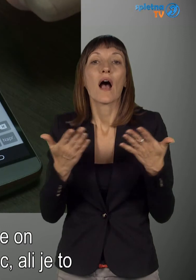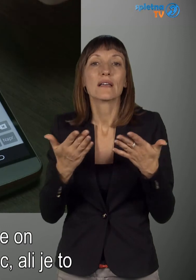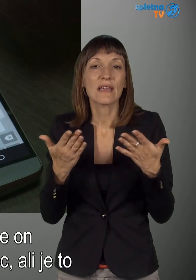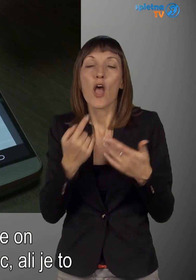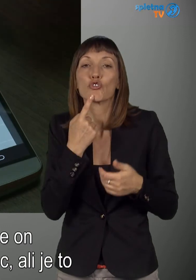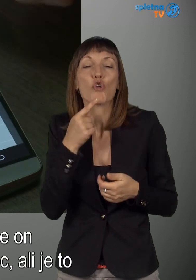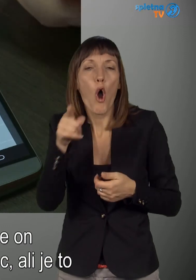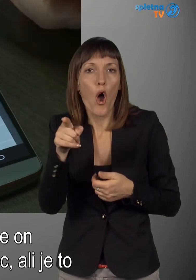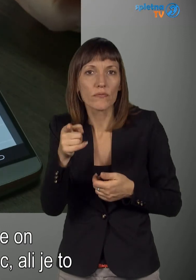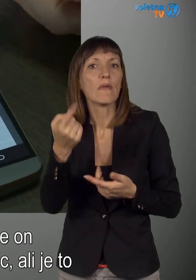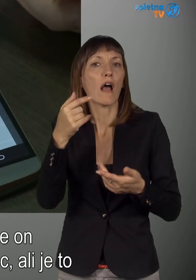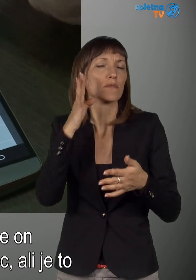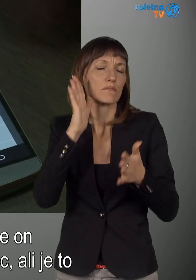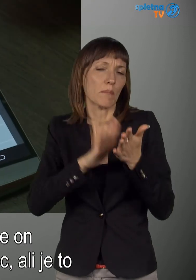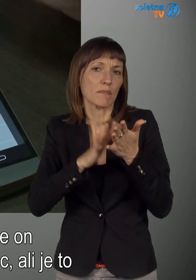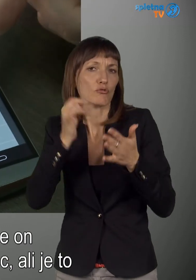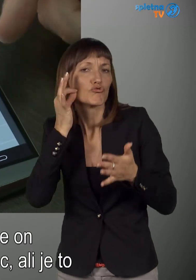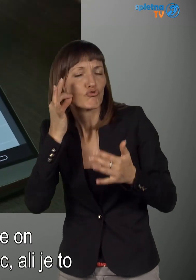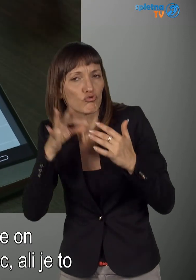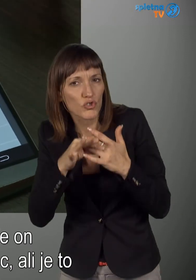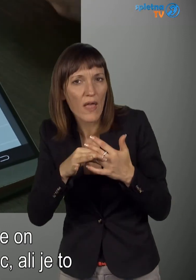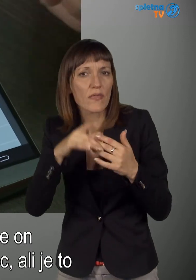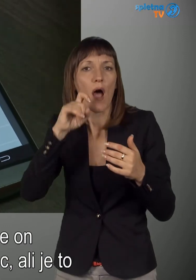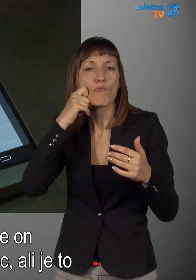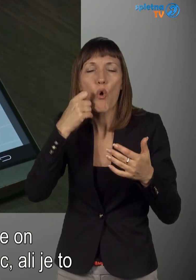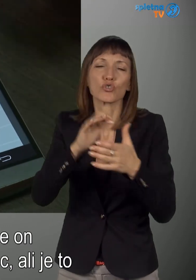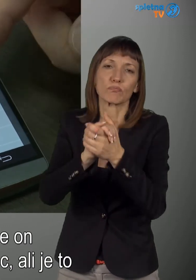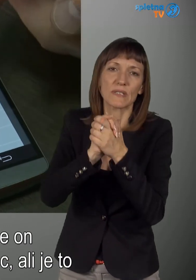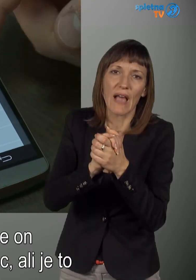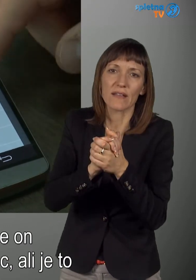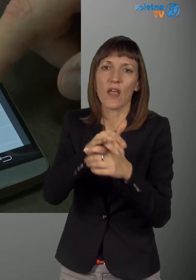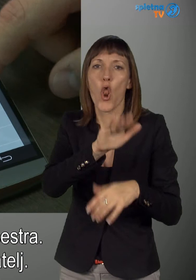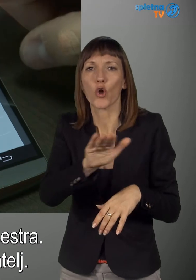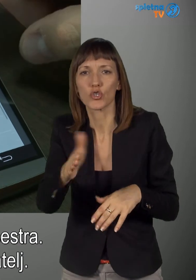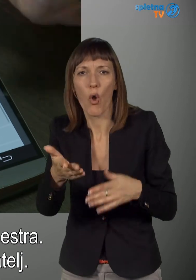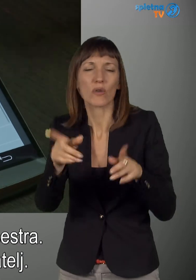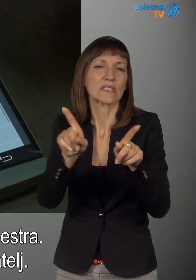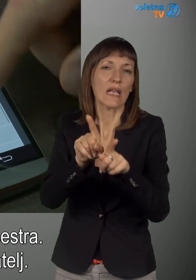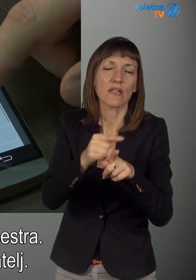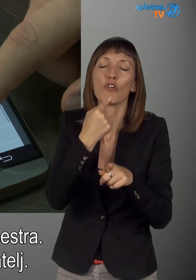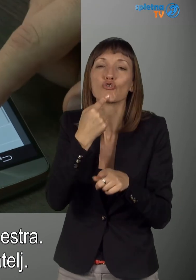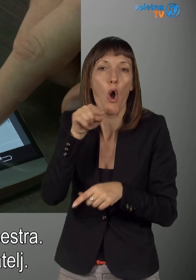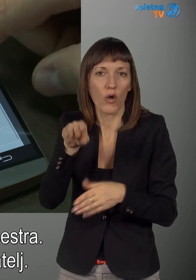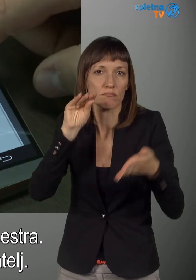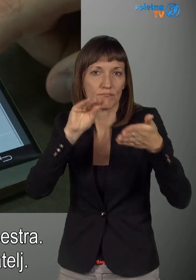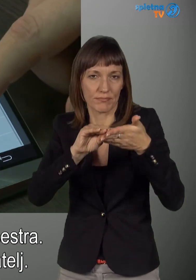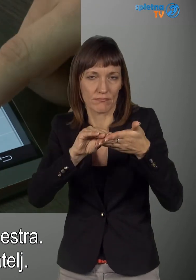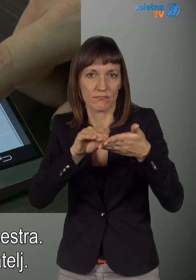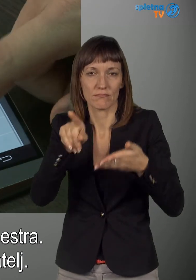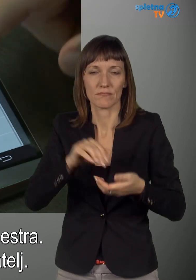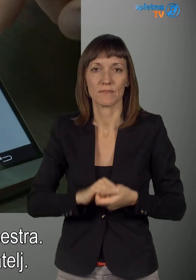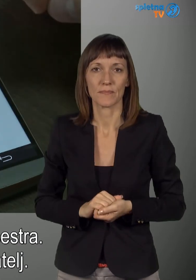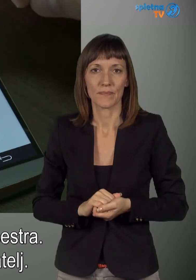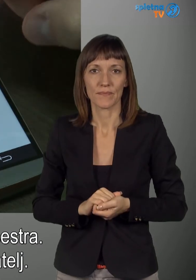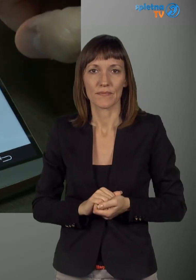Relacija. Kdo je on? A je žena, mož, sin, bratranc? A je to prijatelj? Lako je to sestra? Recimo, da je